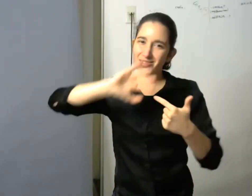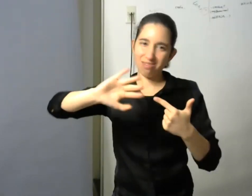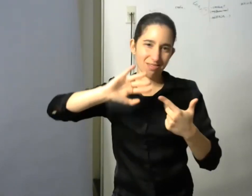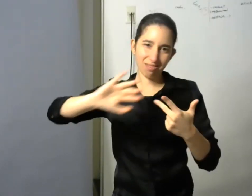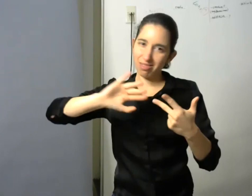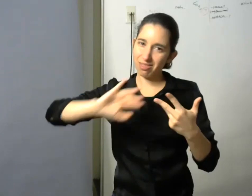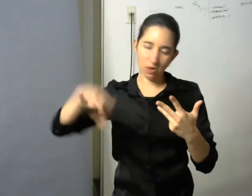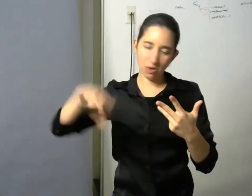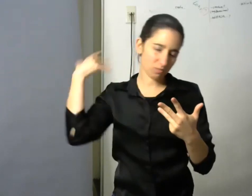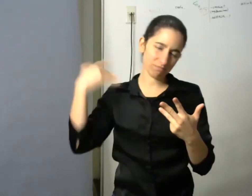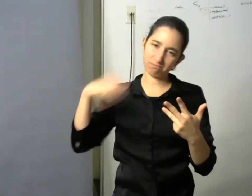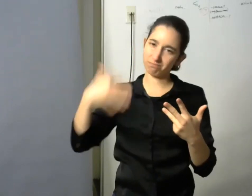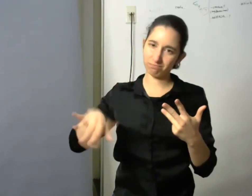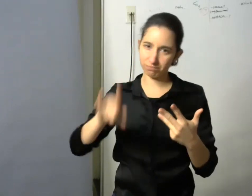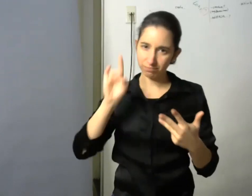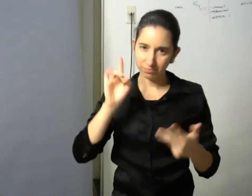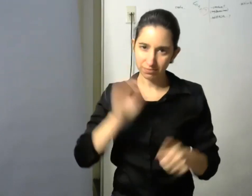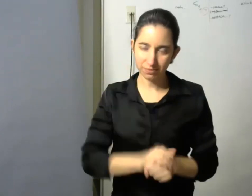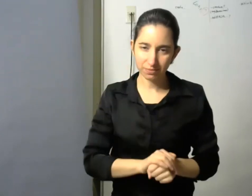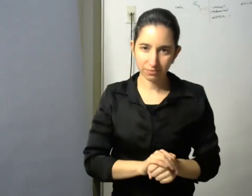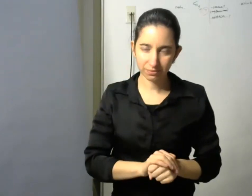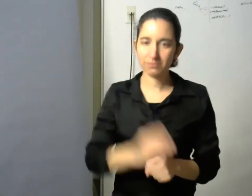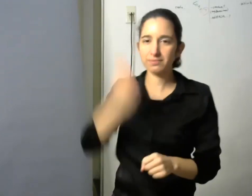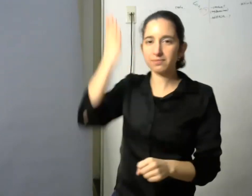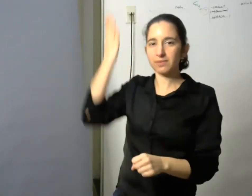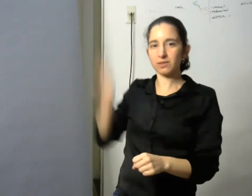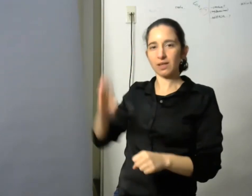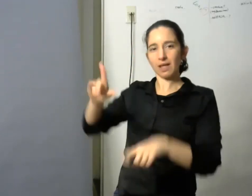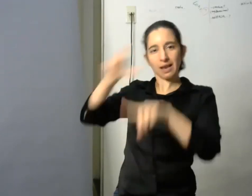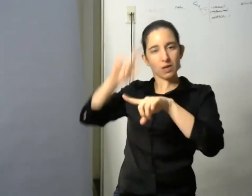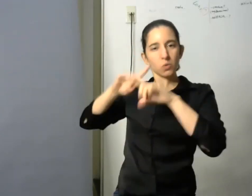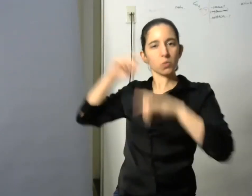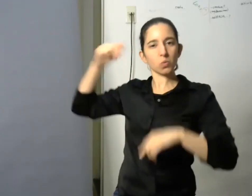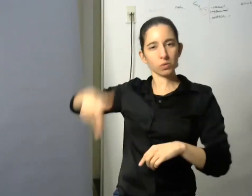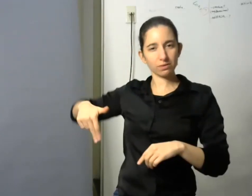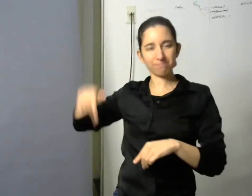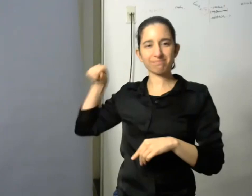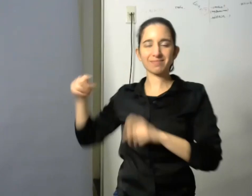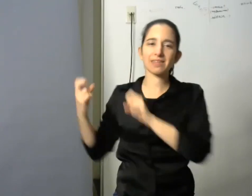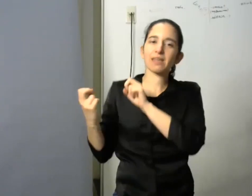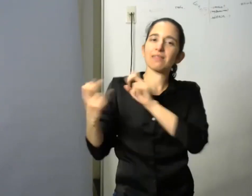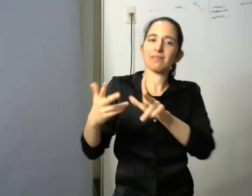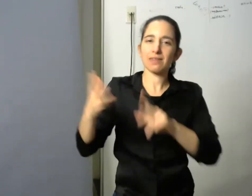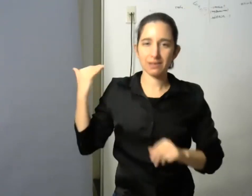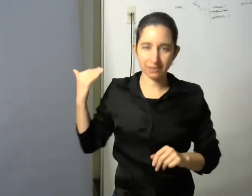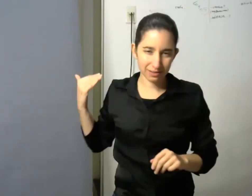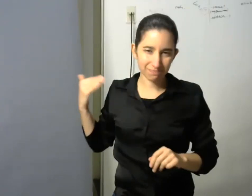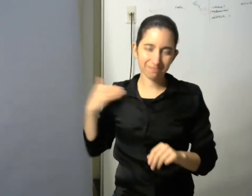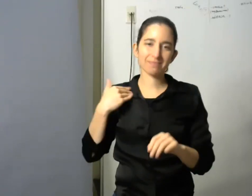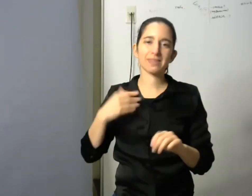recuerdo a nuestra querida de liui cuando hablaba de la agenda didáctica y todas las deudas que tenían igual Alicia Camiliani